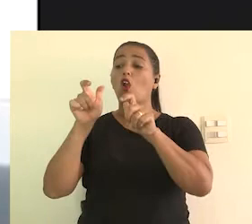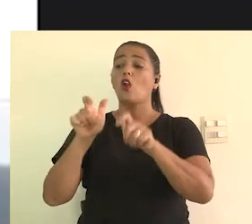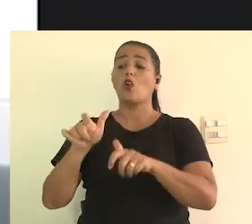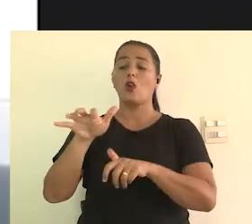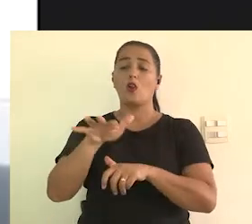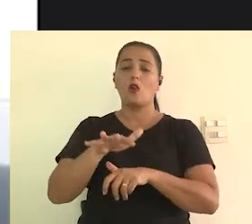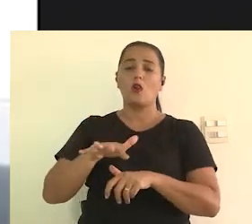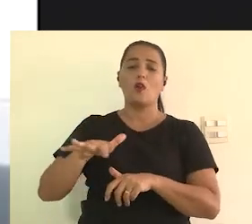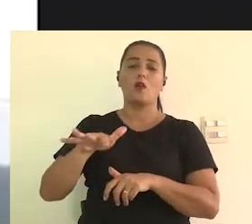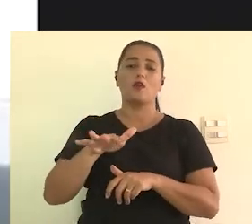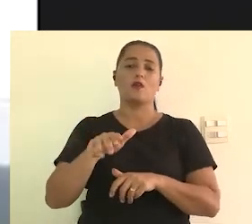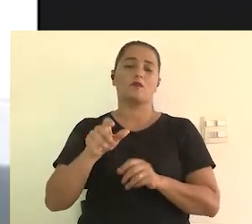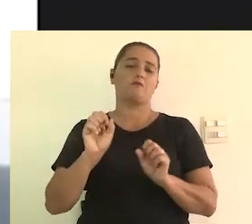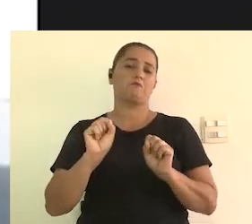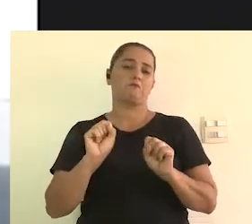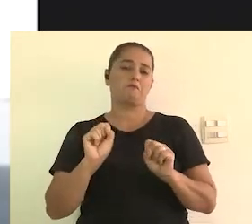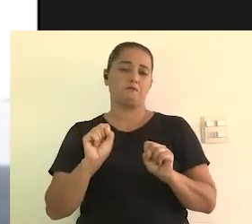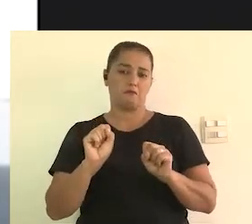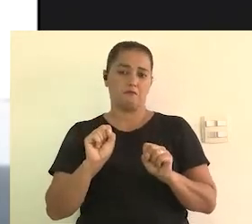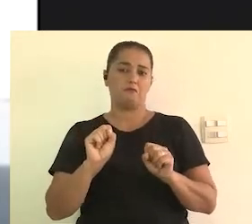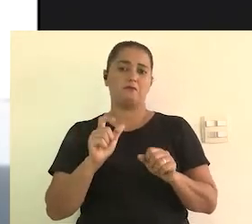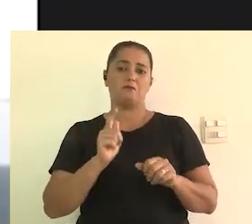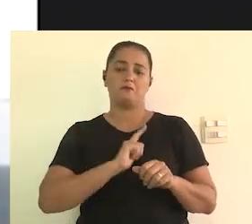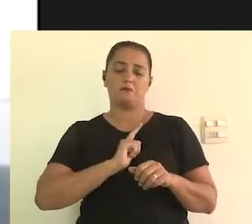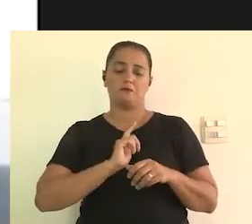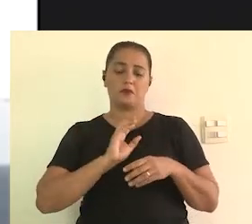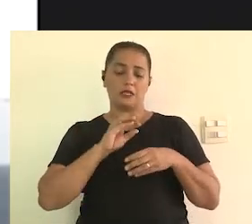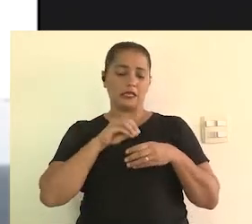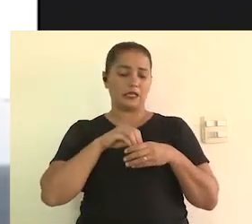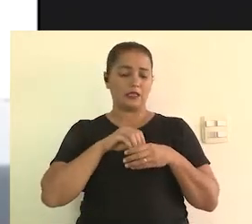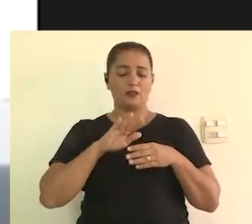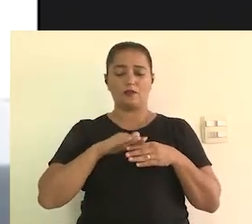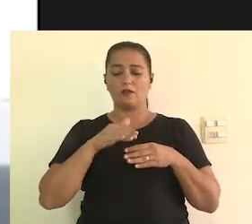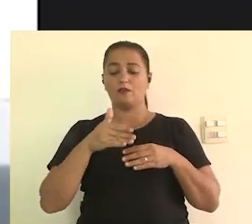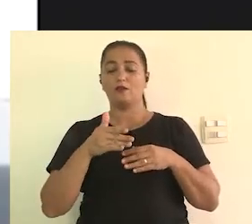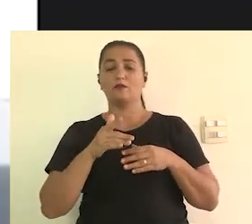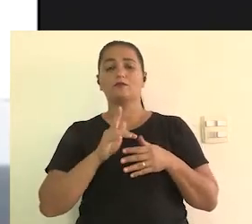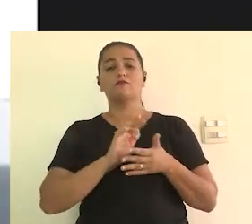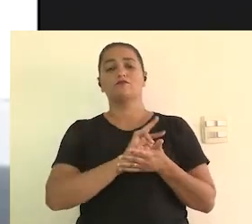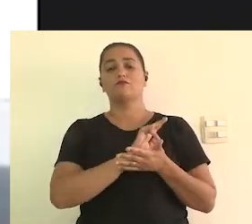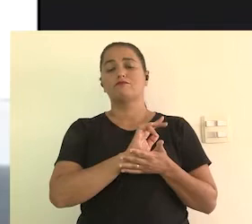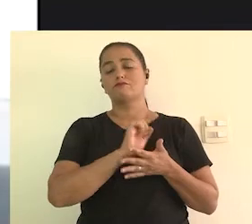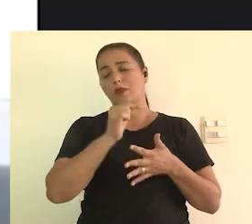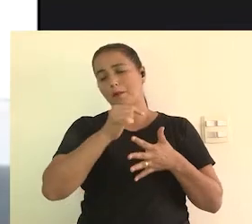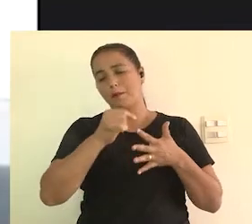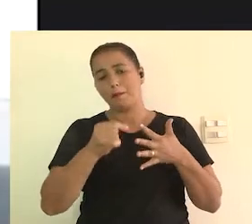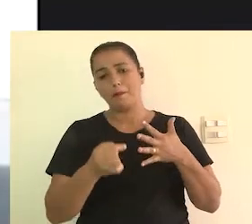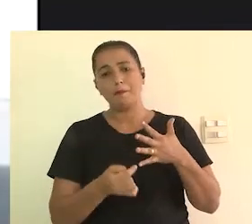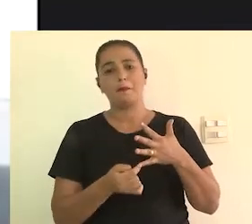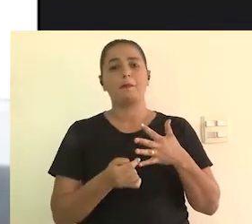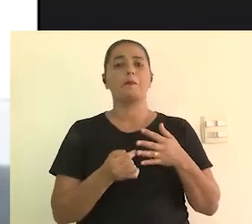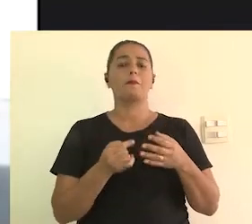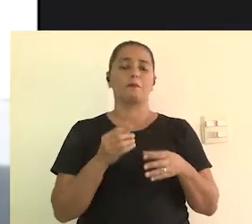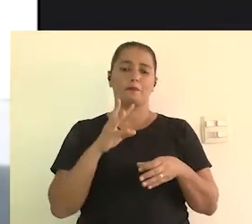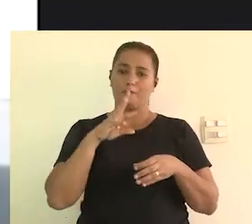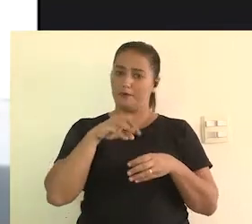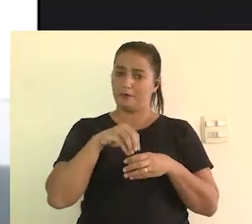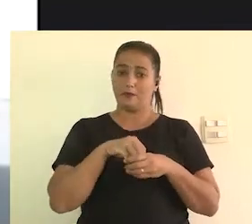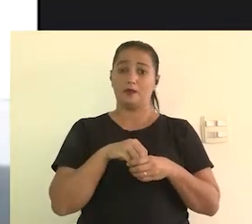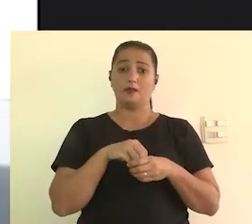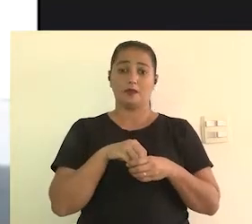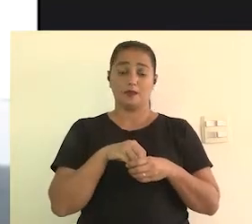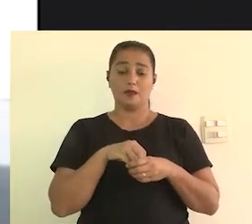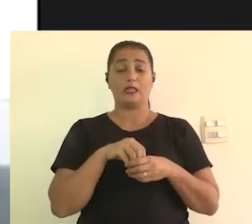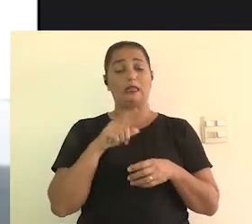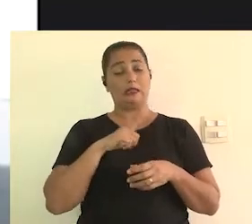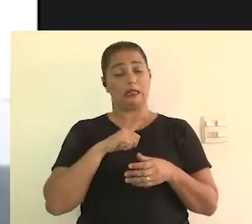as ações dos personagens, o ambiente, esse ambiente pode ser externo ou interno,